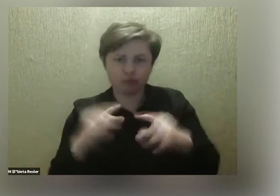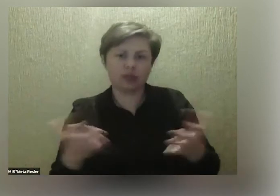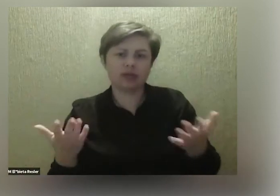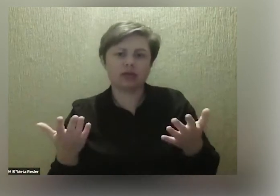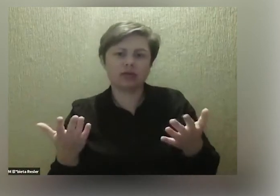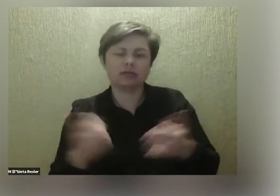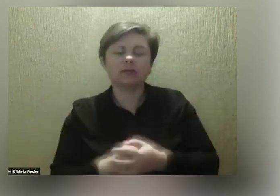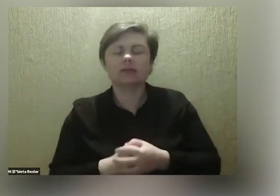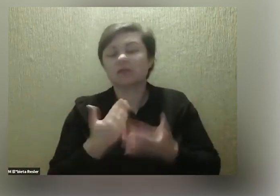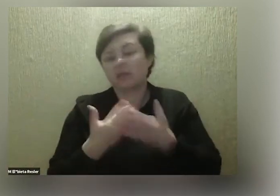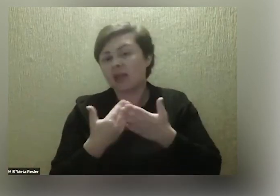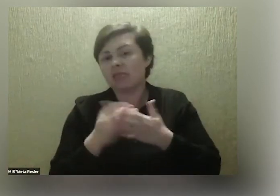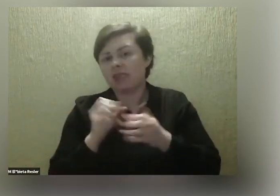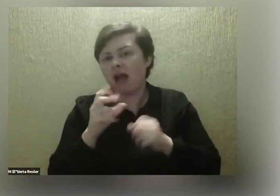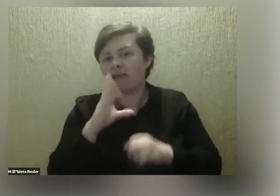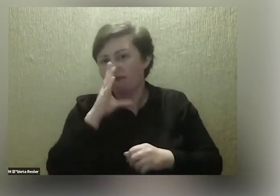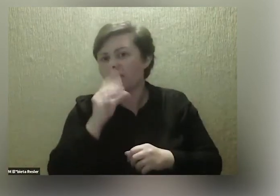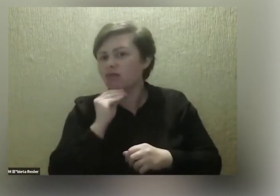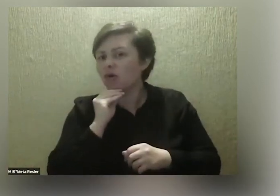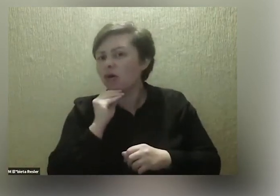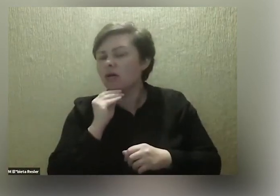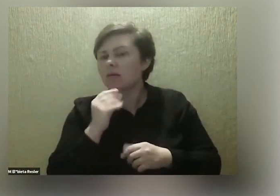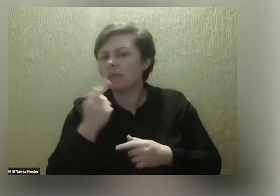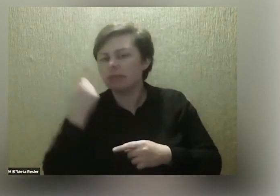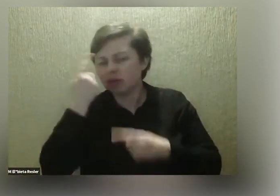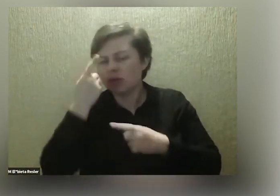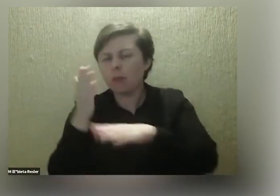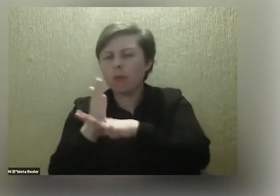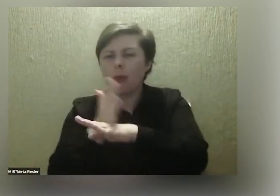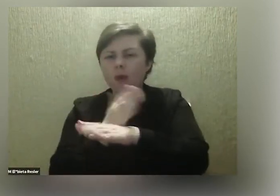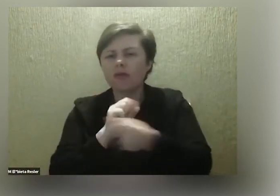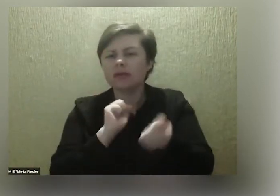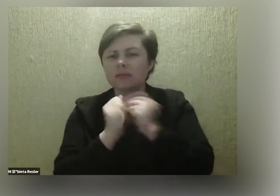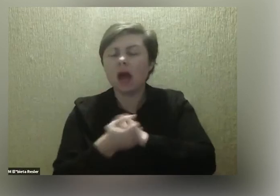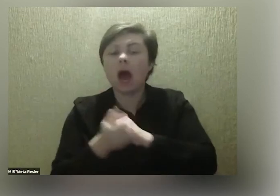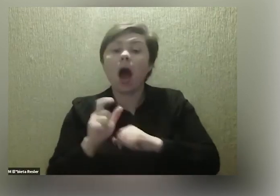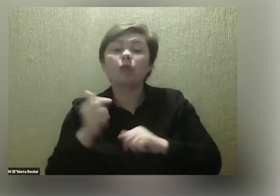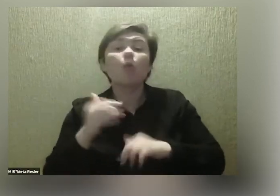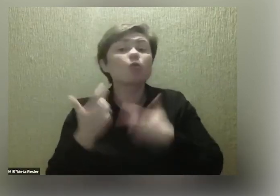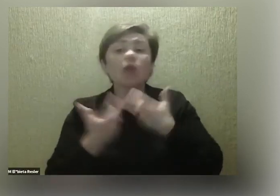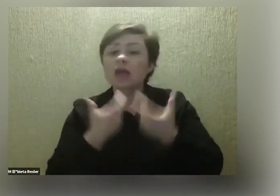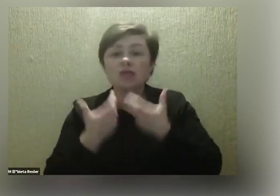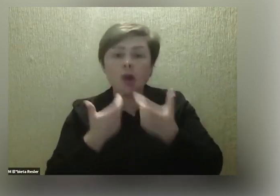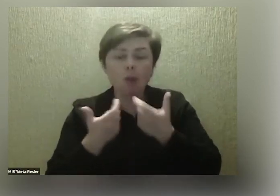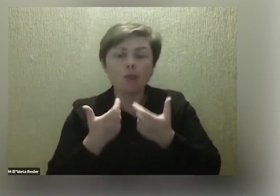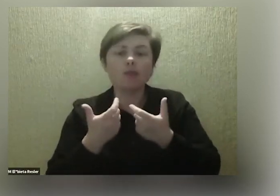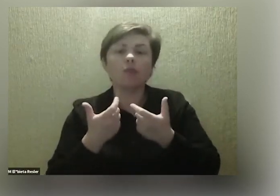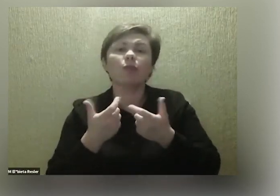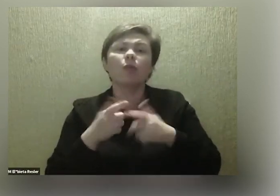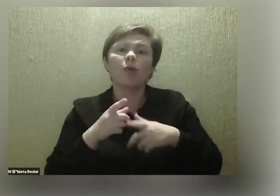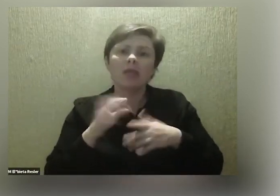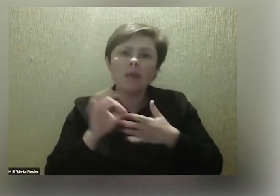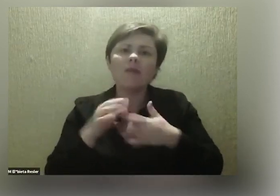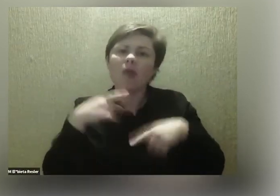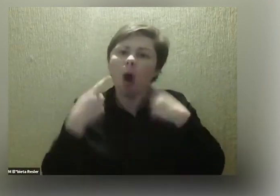Także tak to wygląda, że myślę, że powoli się to zmienia. A co zrobić? Myślę, że właśnie edukować, opowiadać,